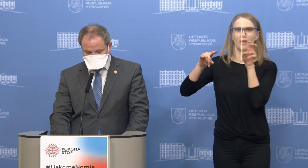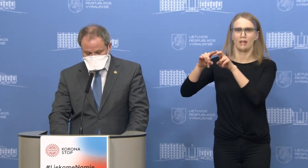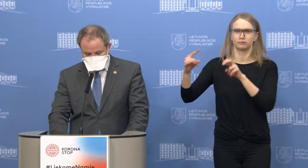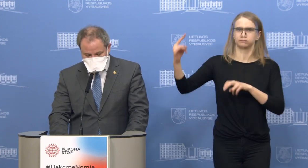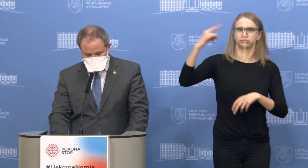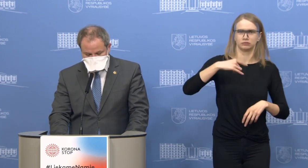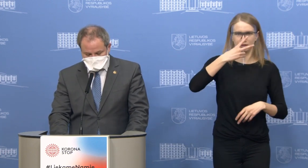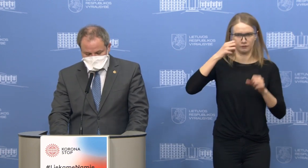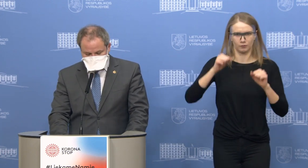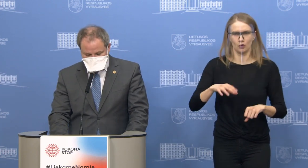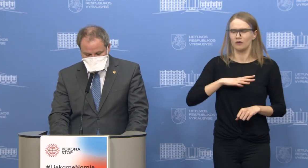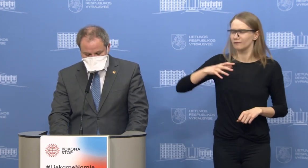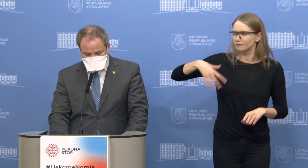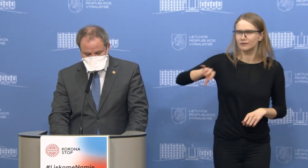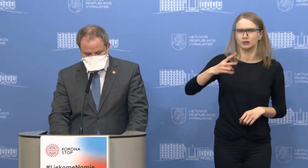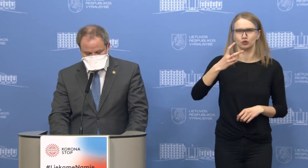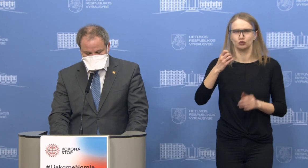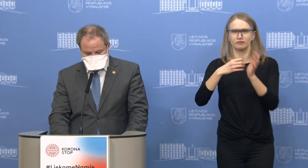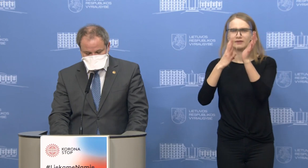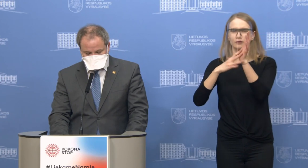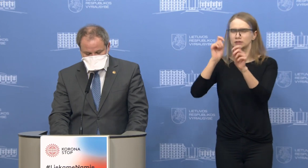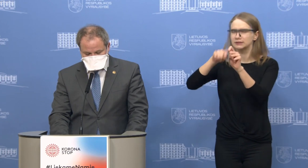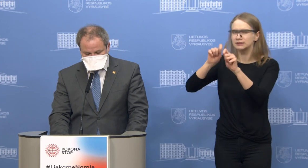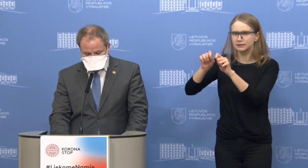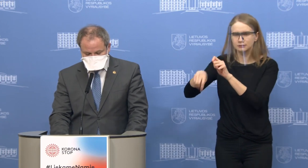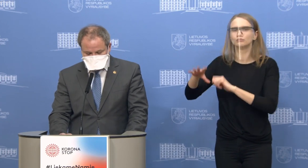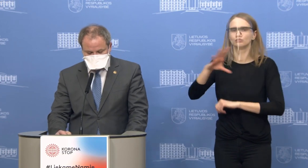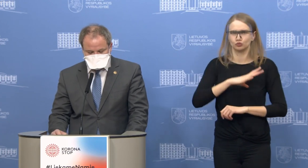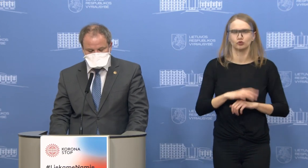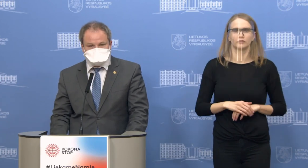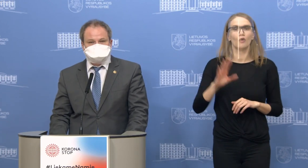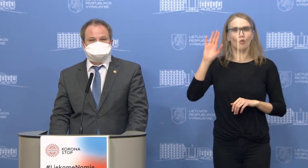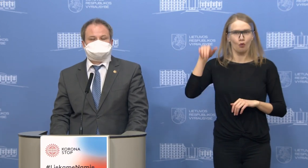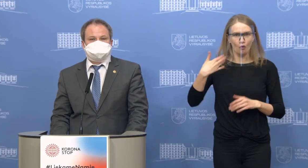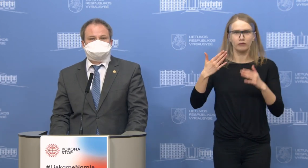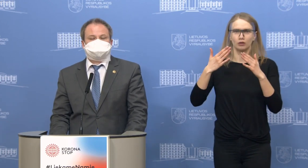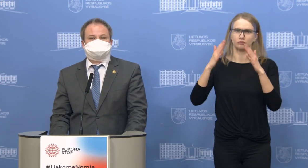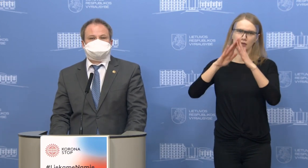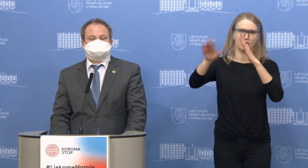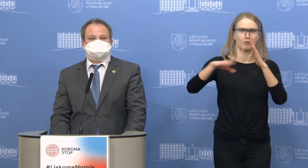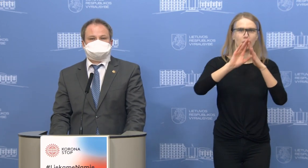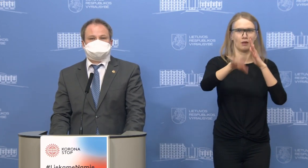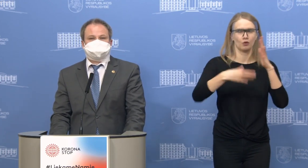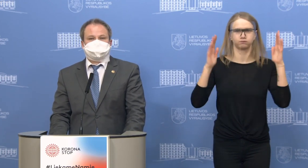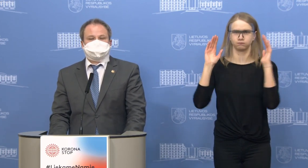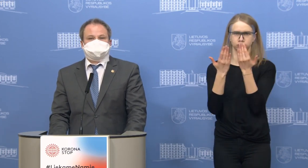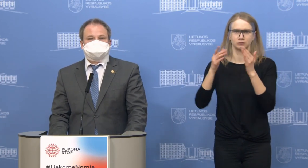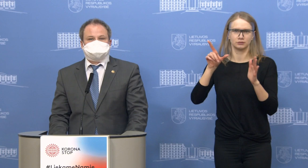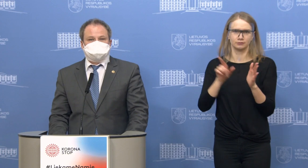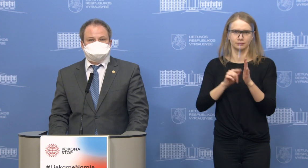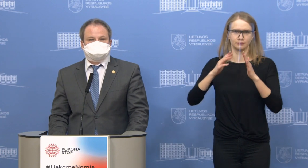jiem paimti tepinėliai ir tada buvo paleisti izoliuotis. Ir šeštadienį, kaip jau buvo skelbta,